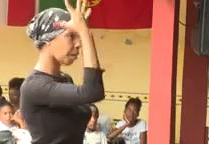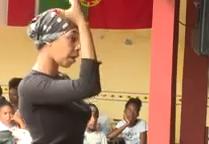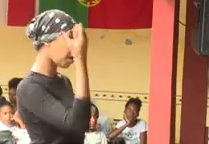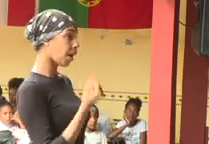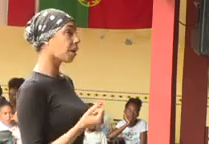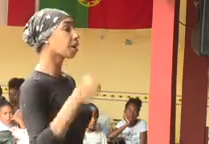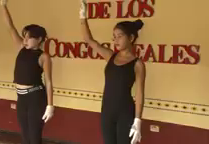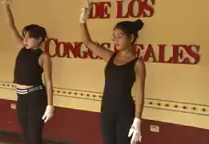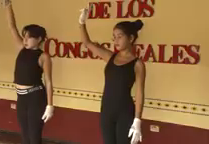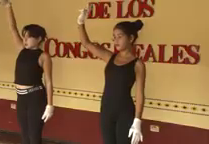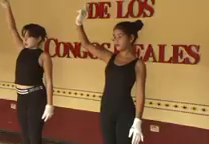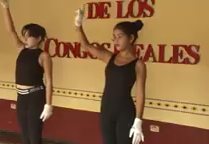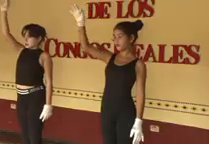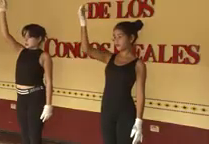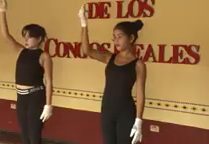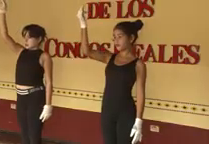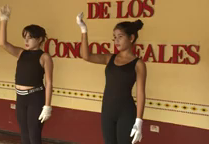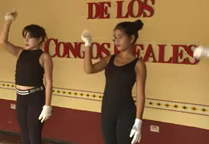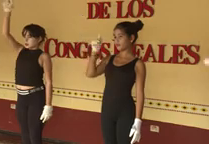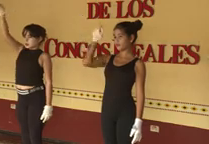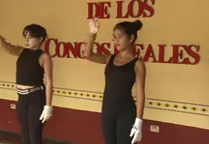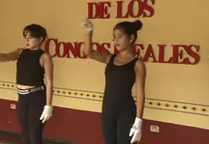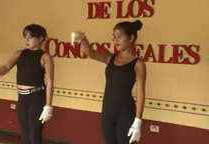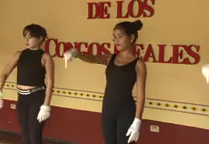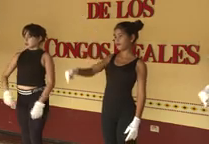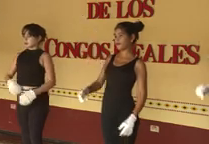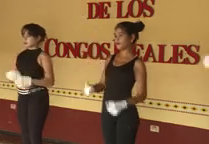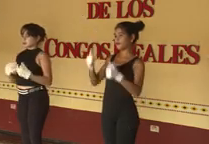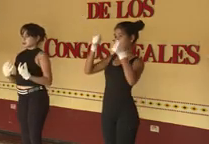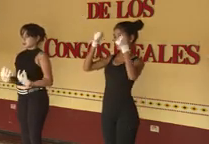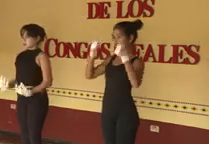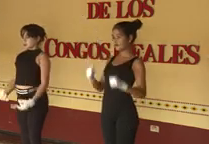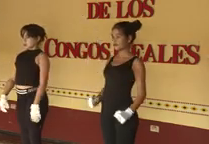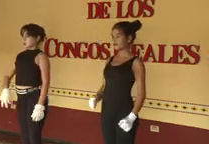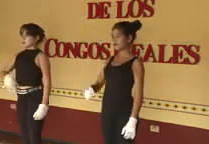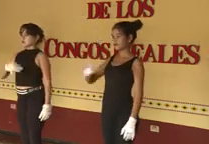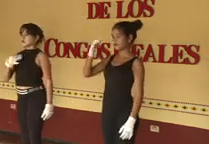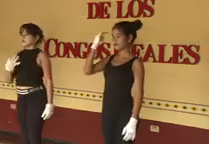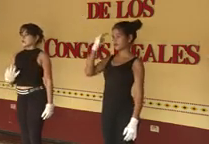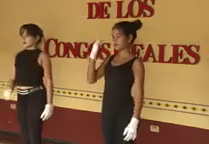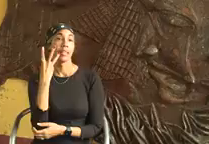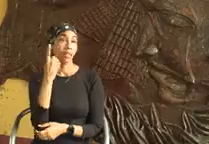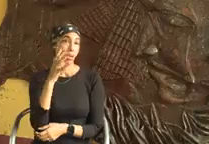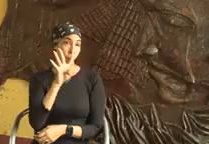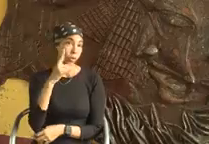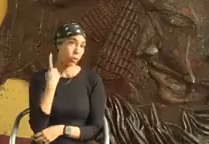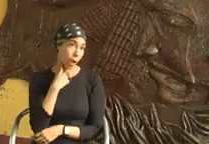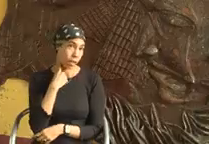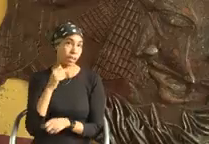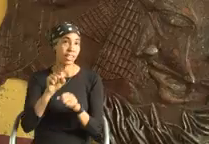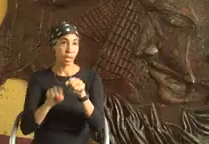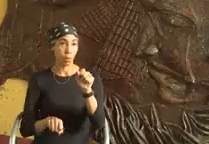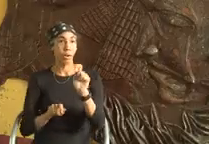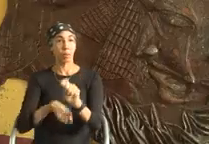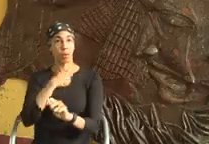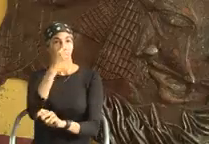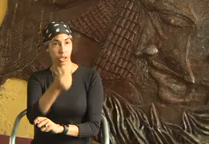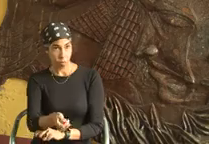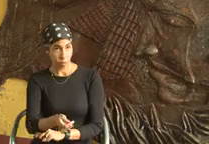a las nuevas generaciones y les muestra también la comunicación mediante lengua de señas. Mi escuela